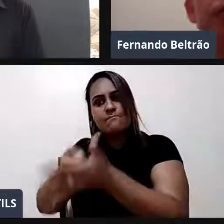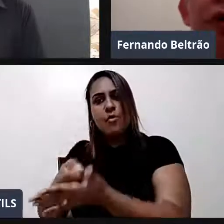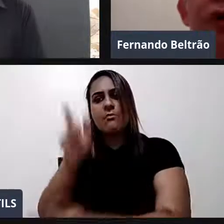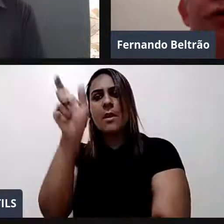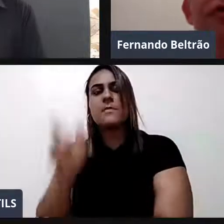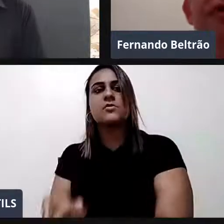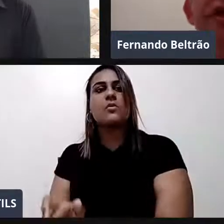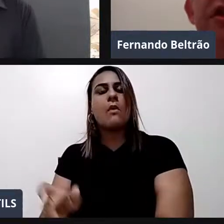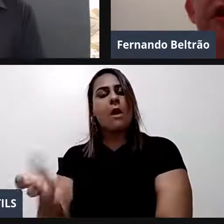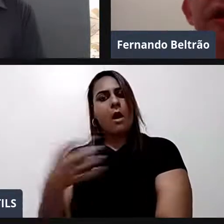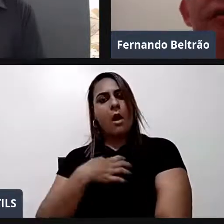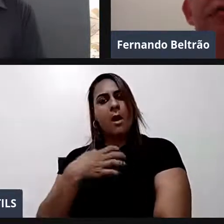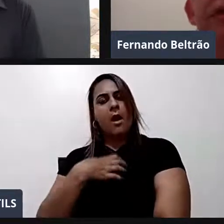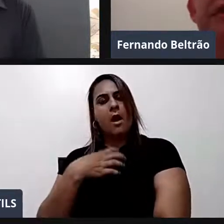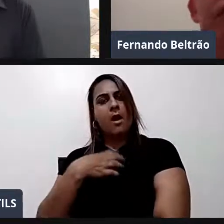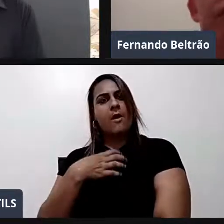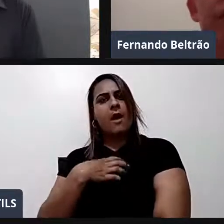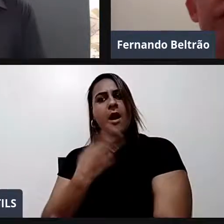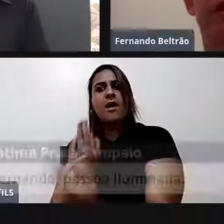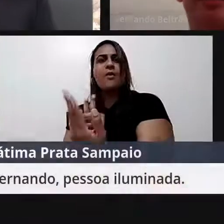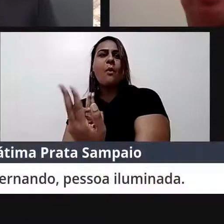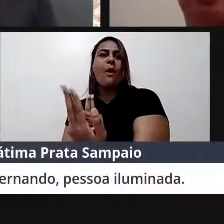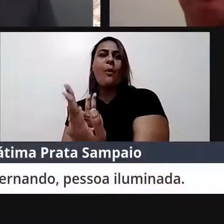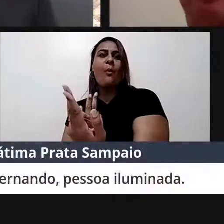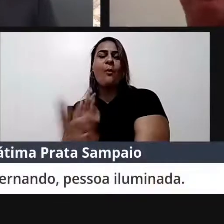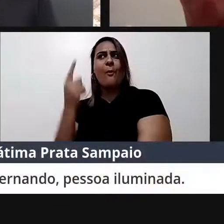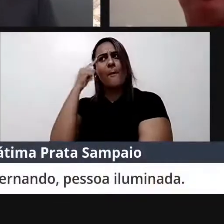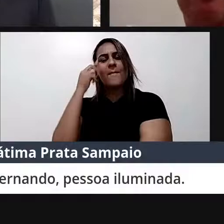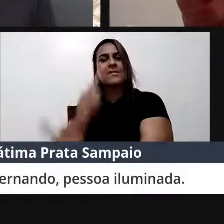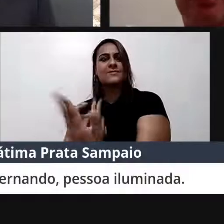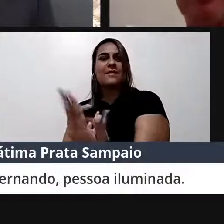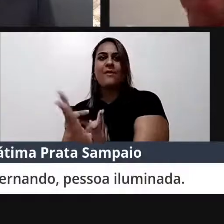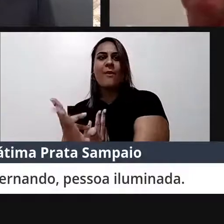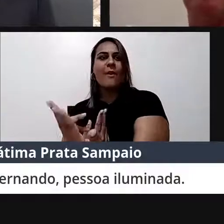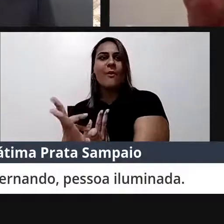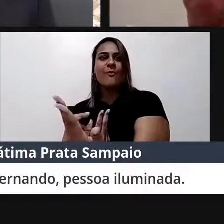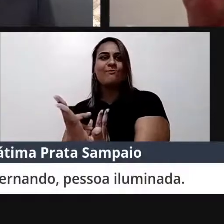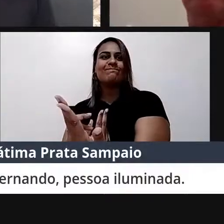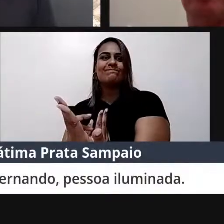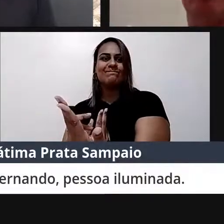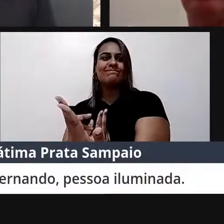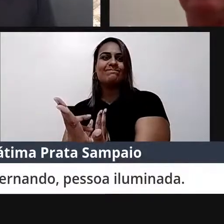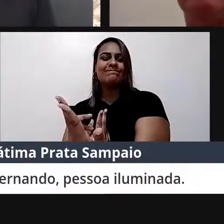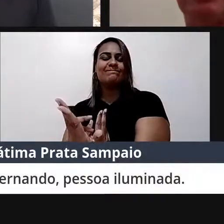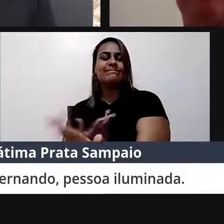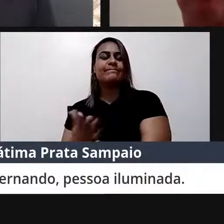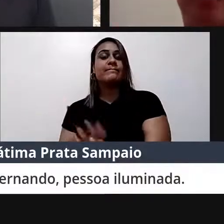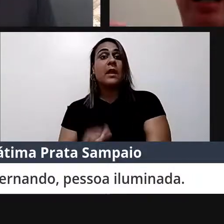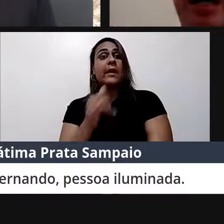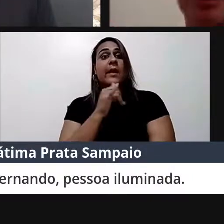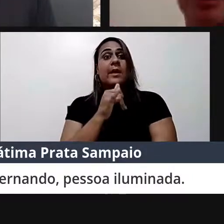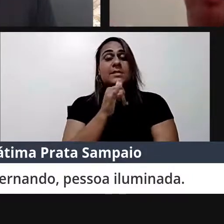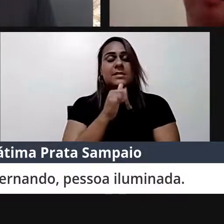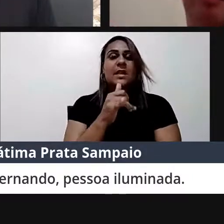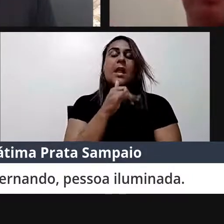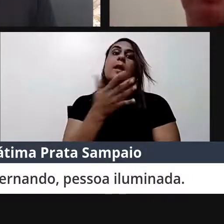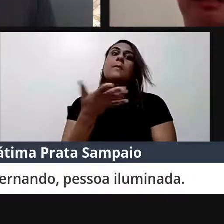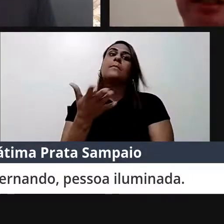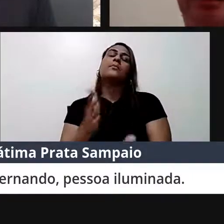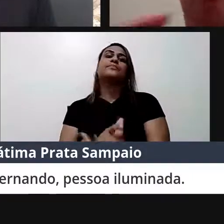nosso de imaginar ou de pensar o mundo. a gente tem que fazer pelo exemplo. O exemplo arrasta. Seja